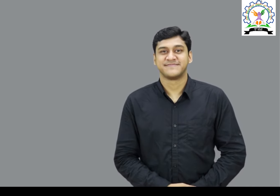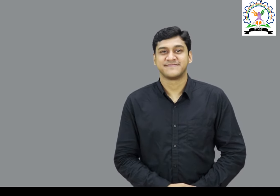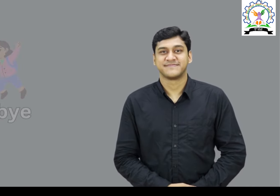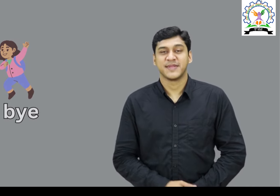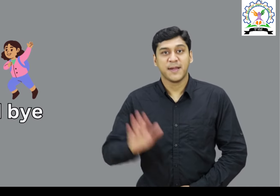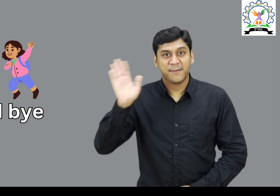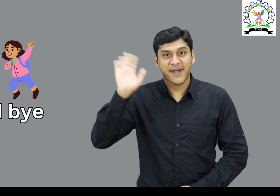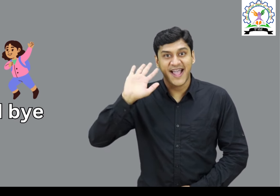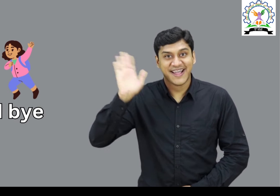बाइ